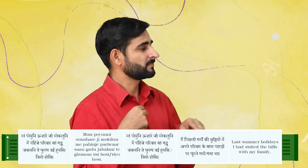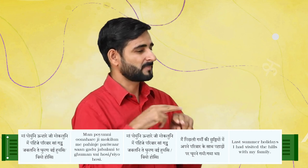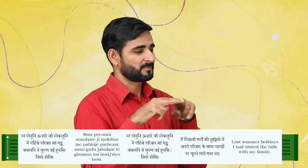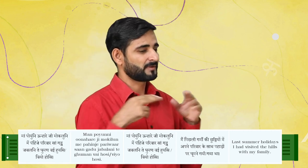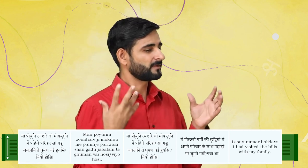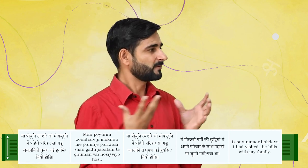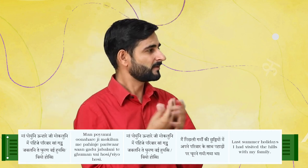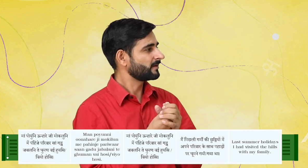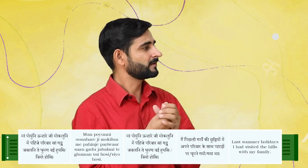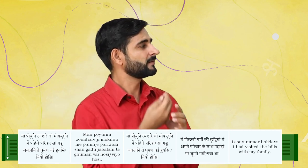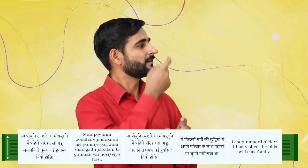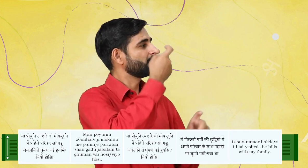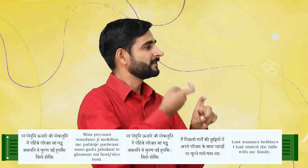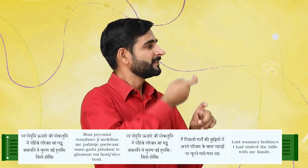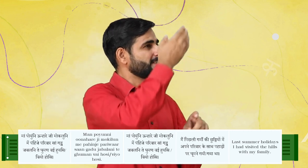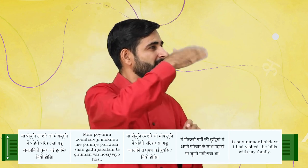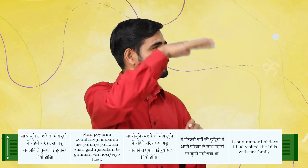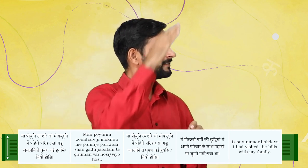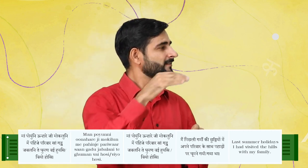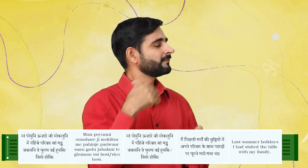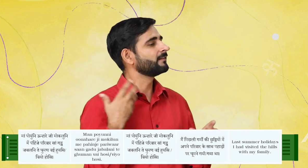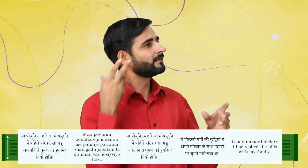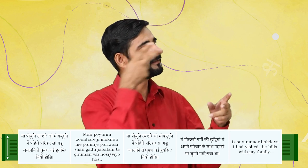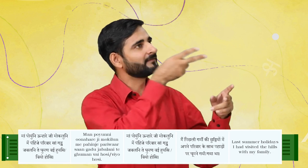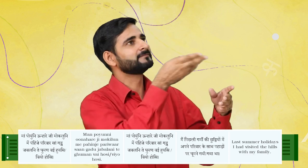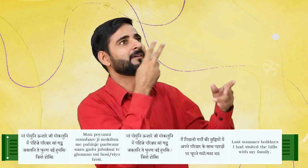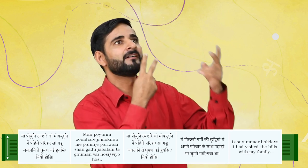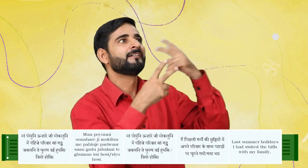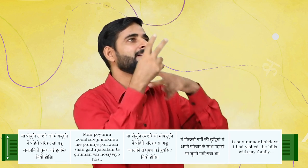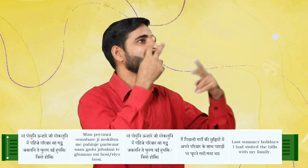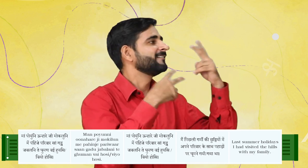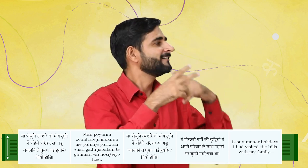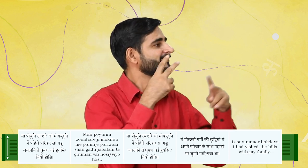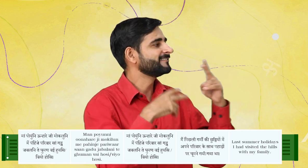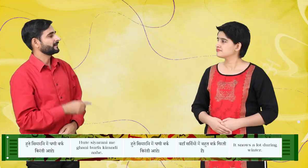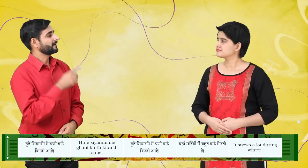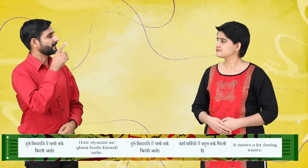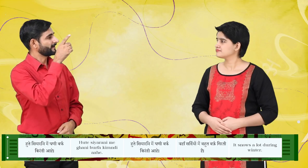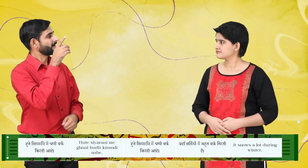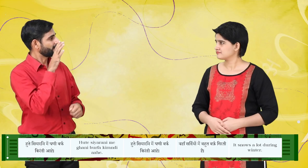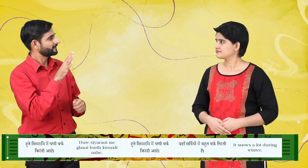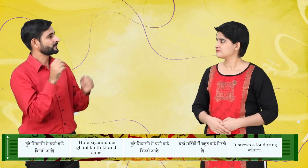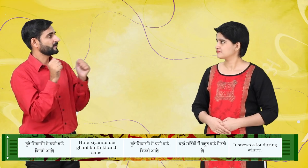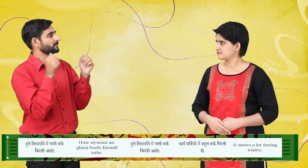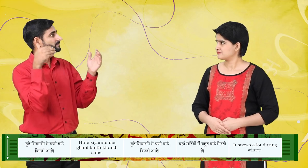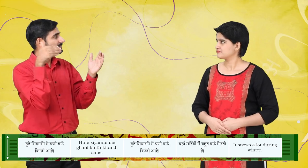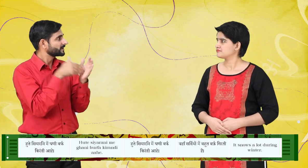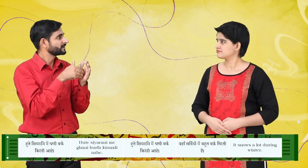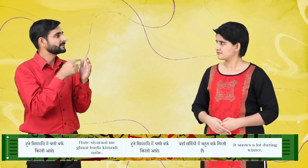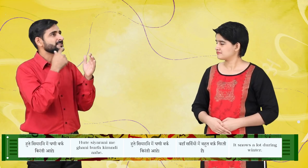पेंजे परिवार सगड जबलन ते घुमण वेहोस. हुते सियारन में घणी बर्फ किरंदी